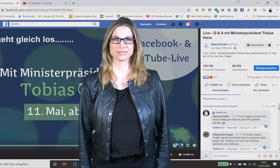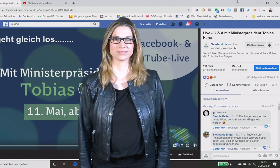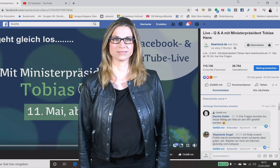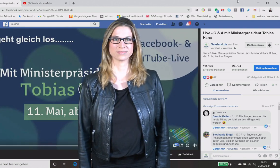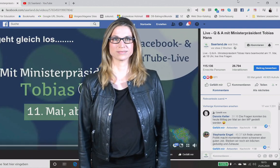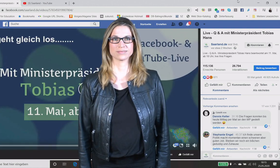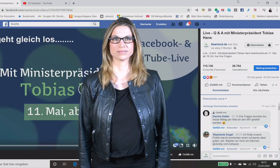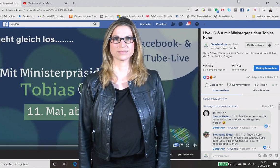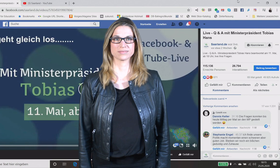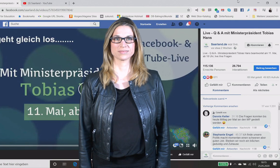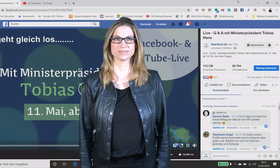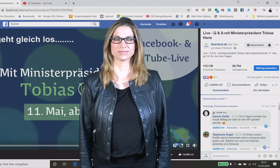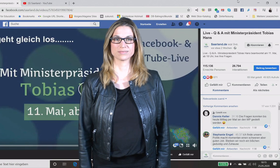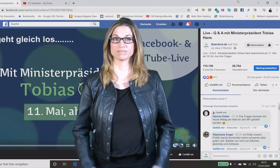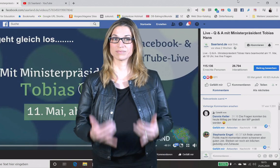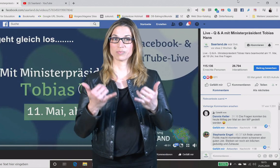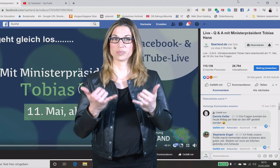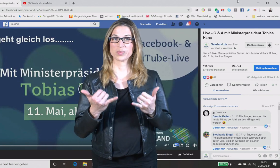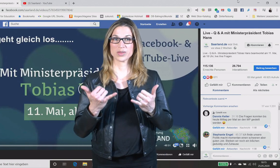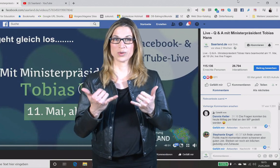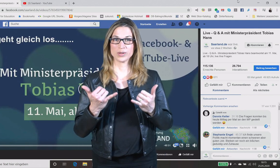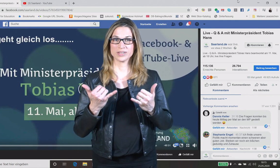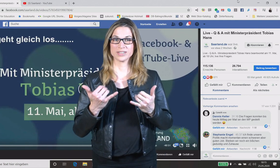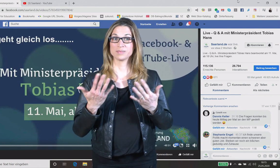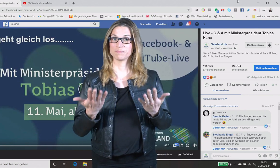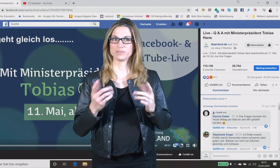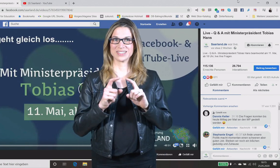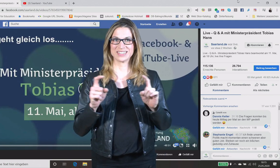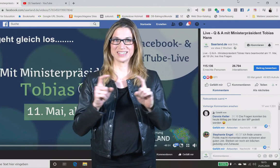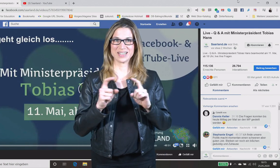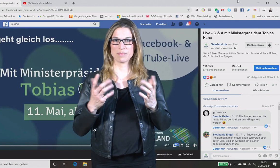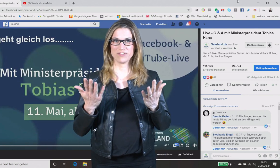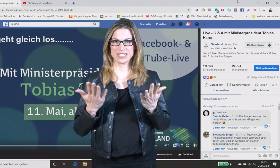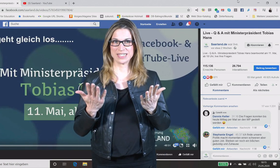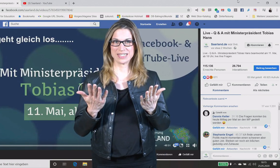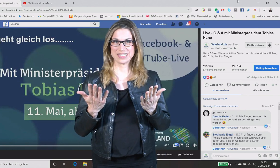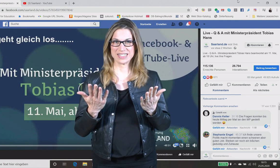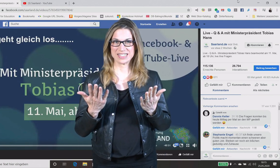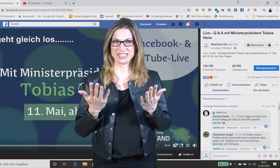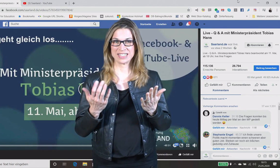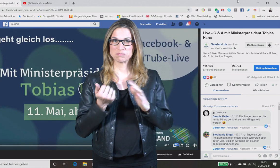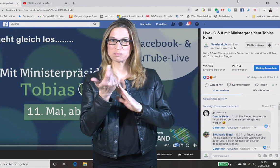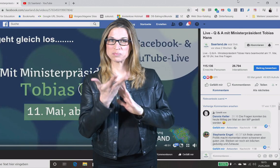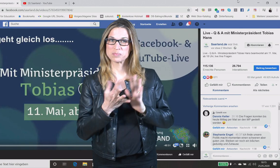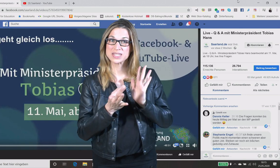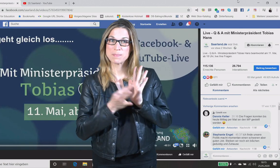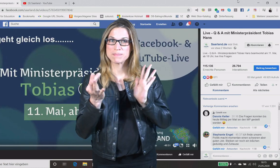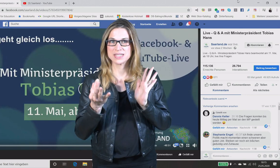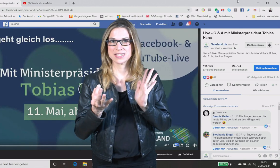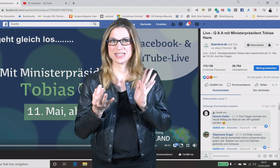So, heute geht es einfach mal ein paar Tipps auszutauschen. Oftmals werden Sie